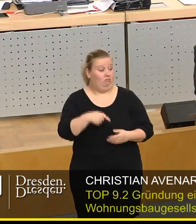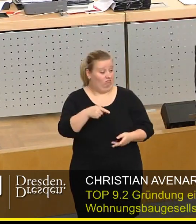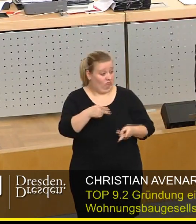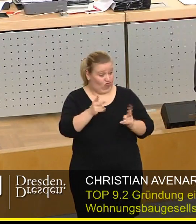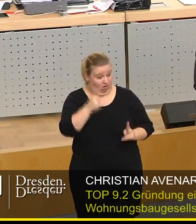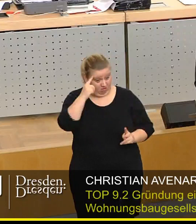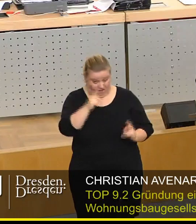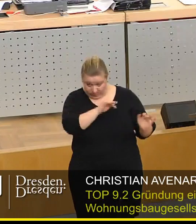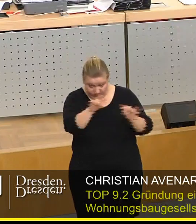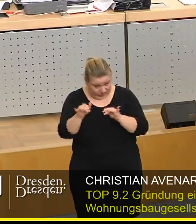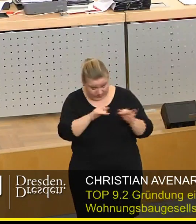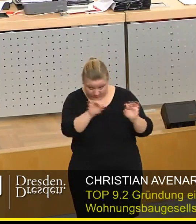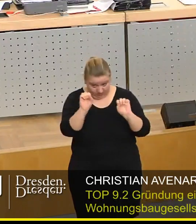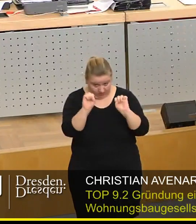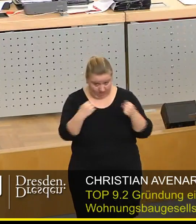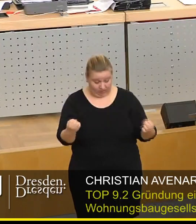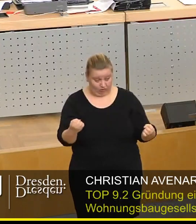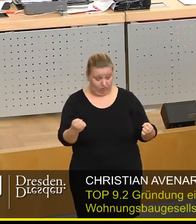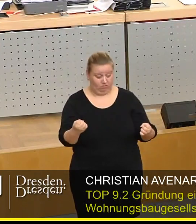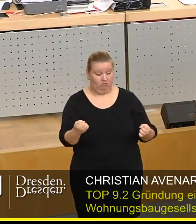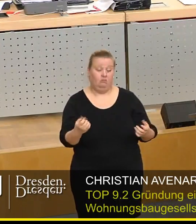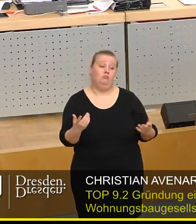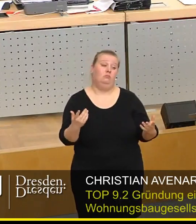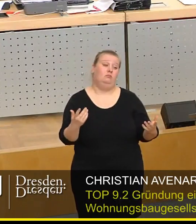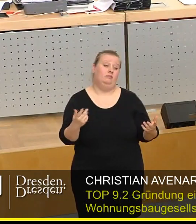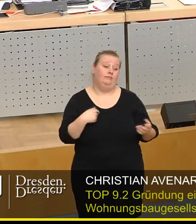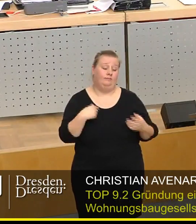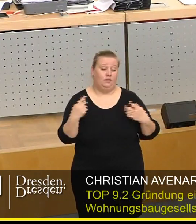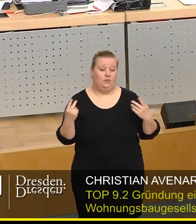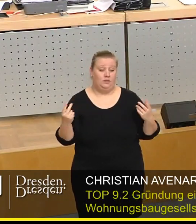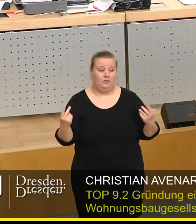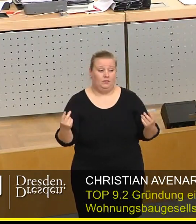überzeugen können, dann werden wir selbstverständlich